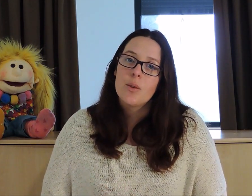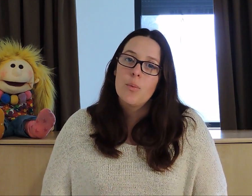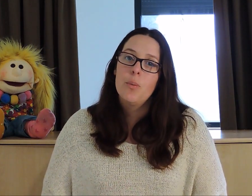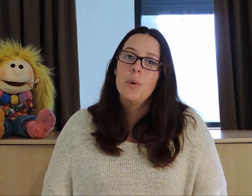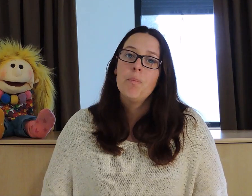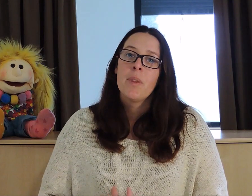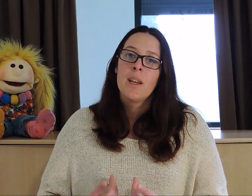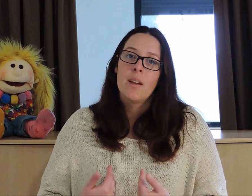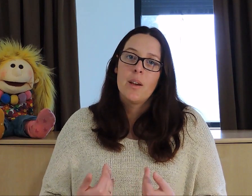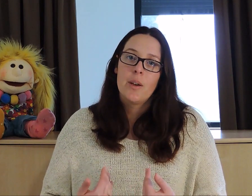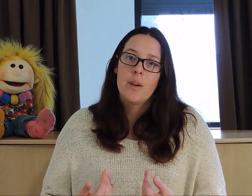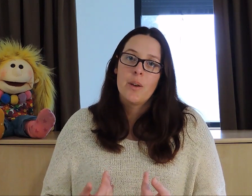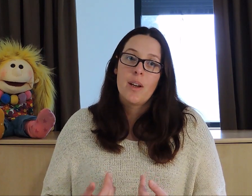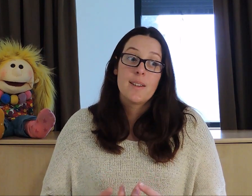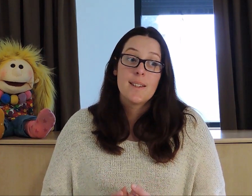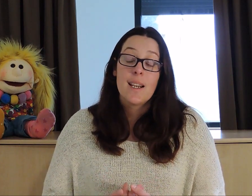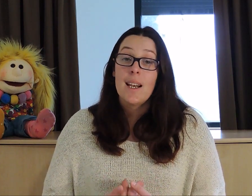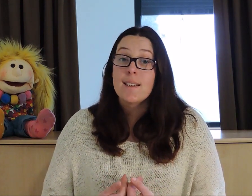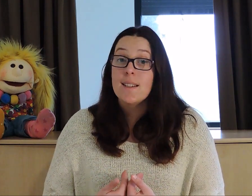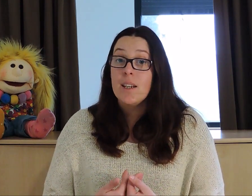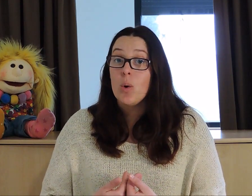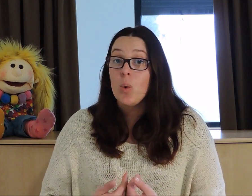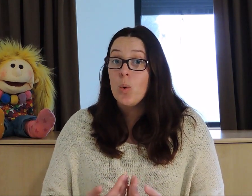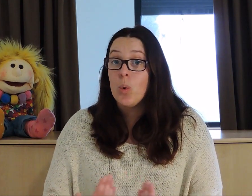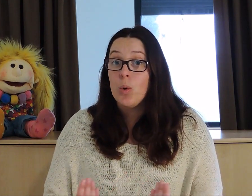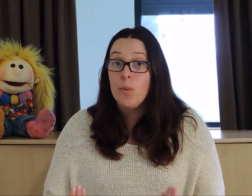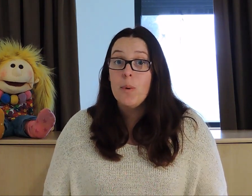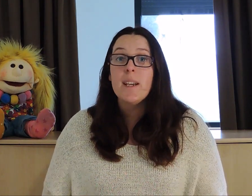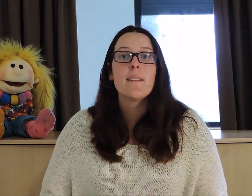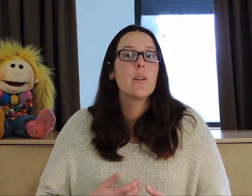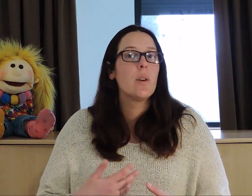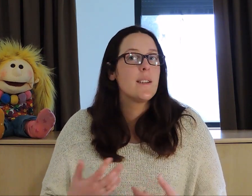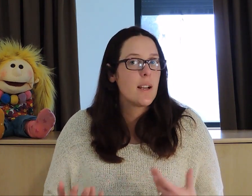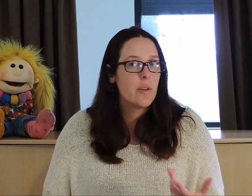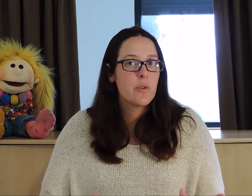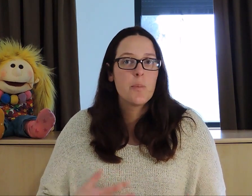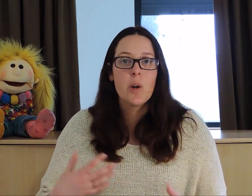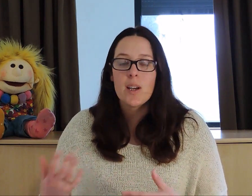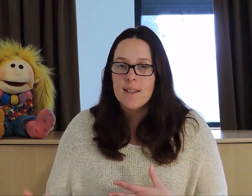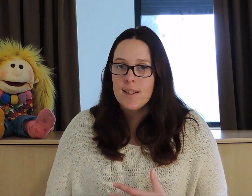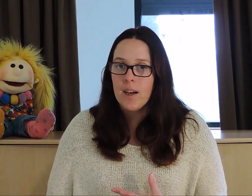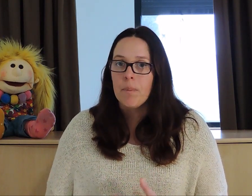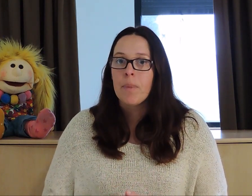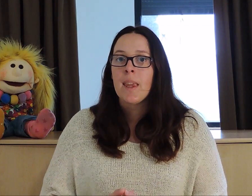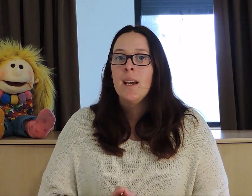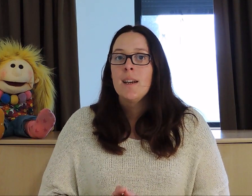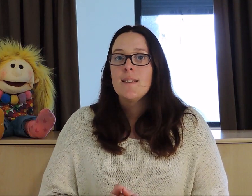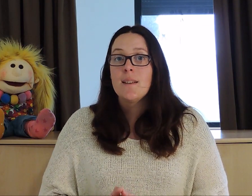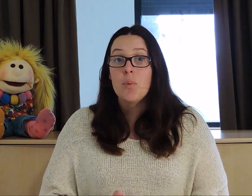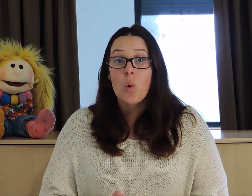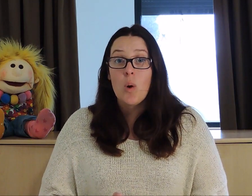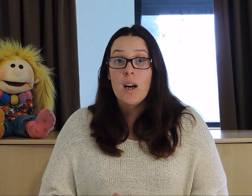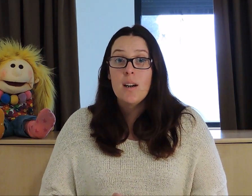rassemblements, interdire l'accès aux lieux publics tels que les salles de sport, etc. C'est pourquoi